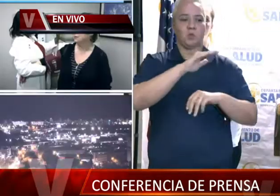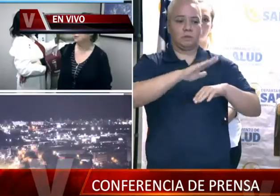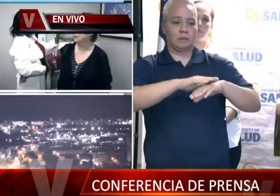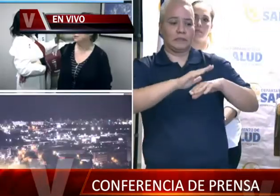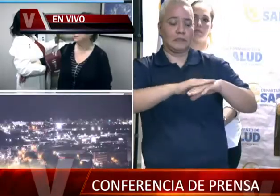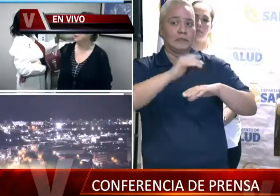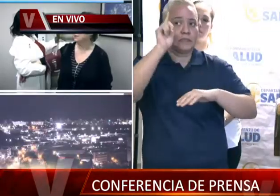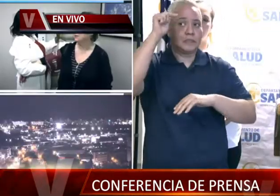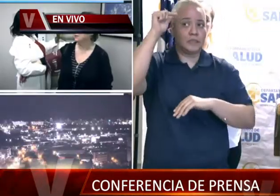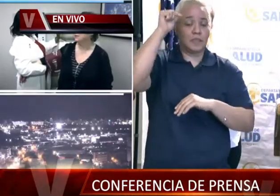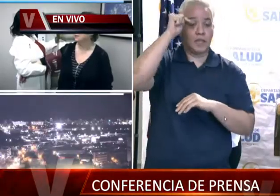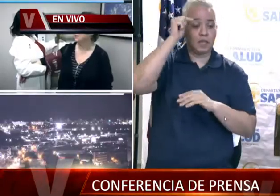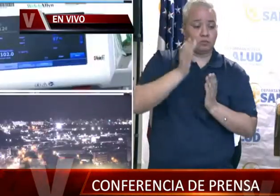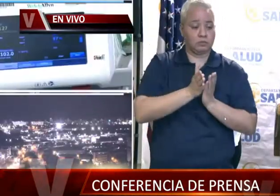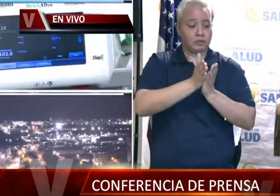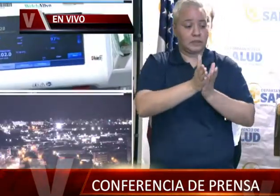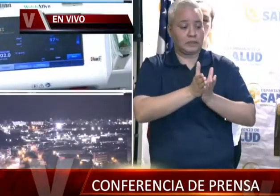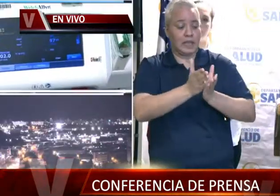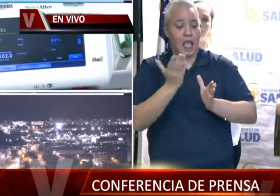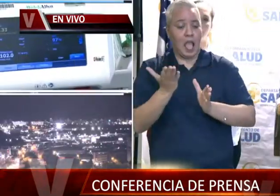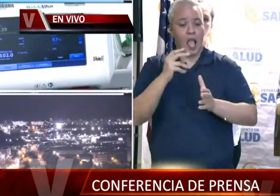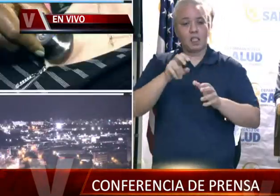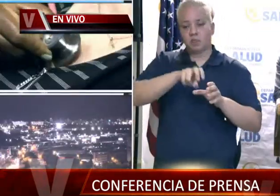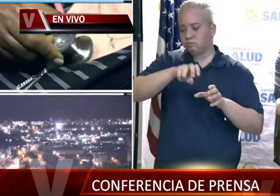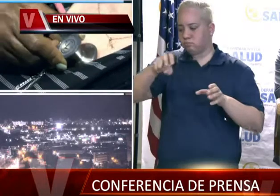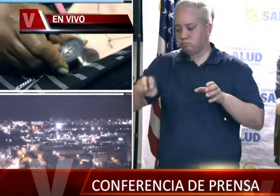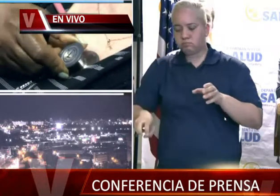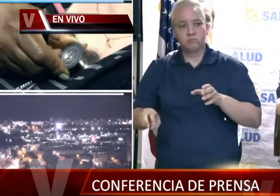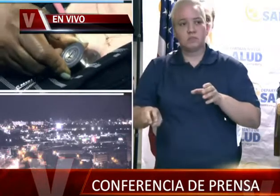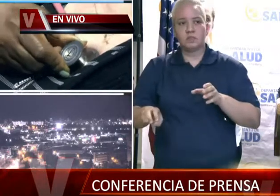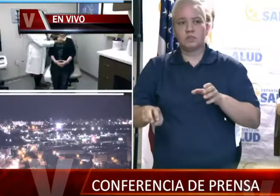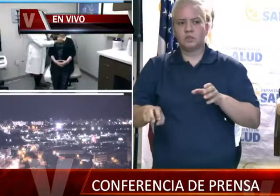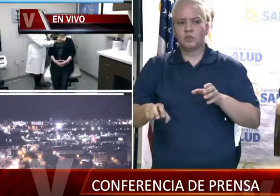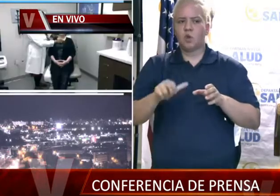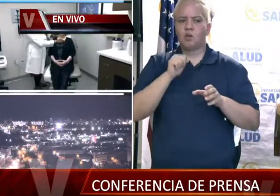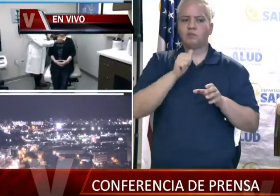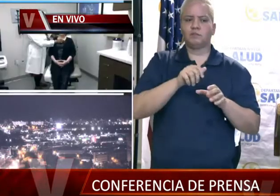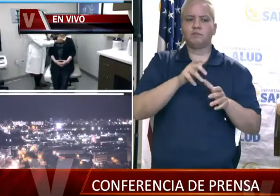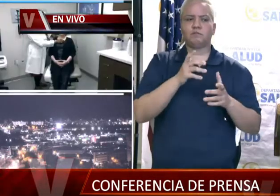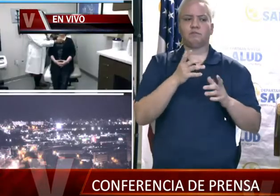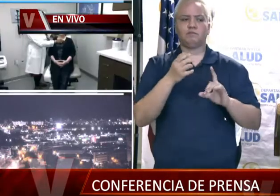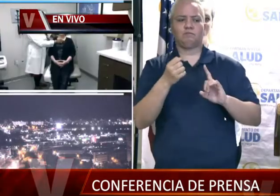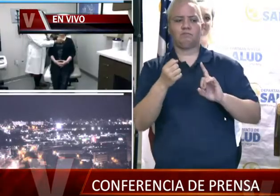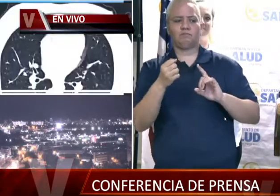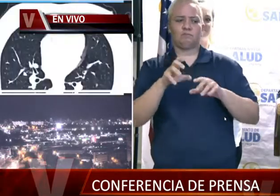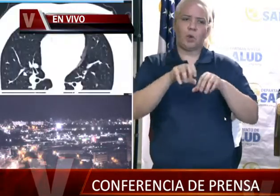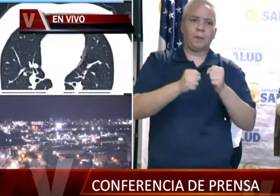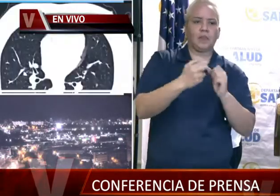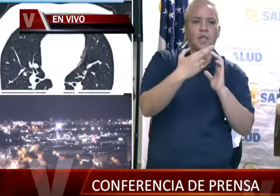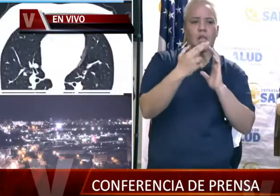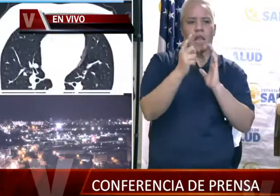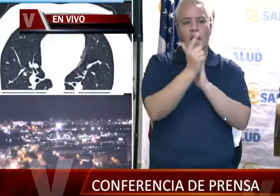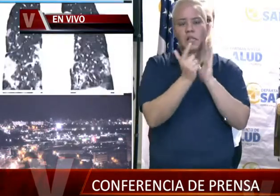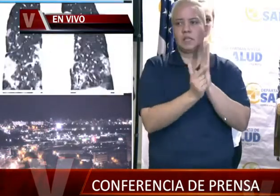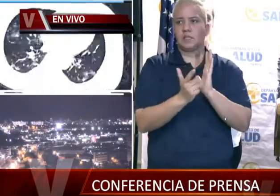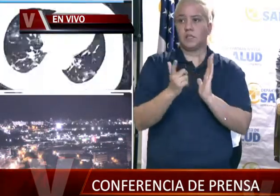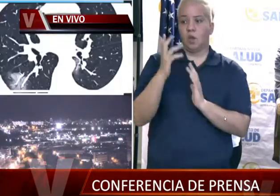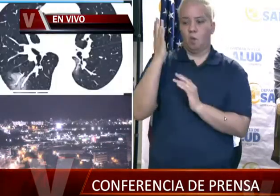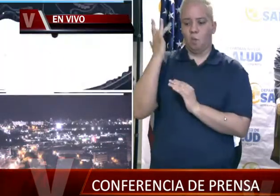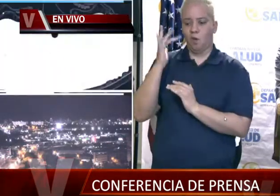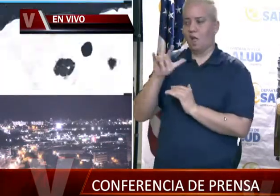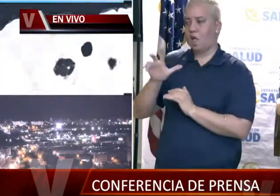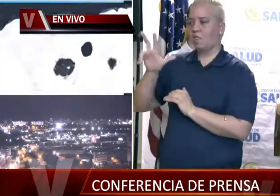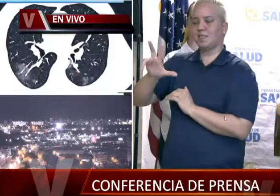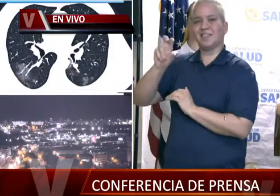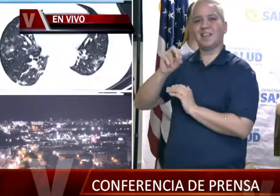estando en Altamar antes de desembarcar, ¿no estaría violando los estatutos federales? Porque lo que no querían es quedarse 30 días